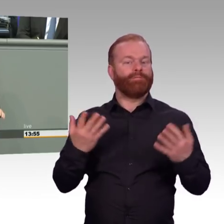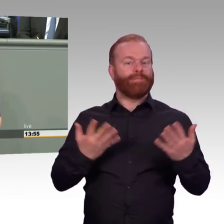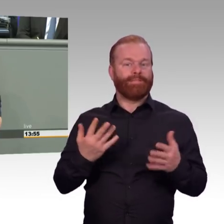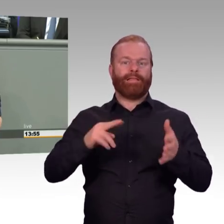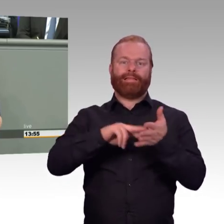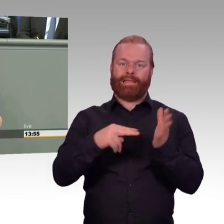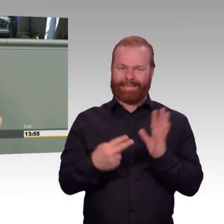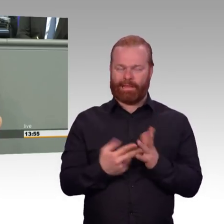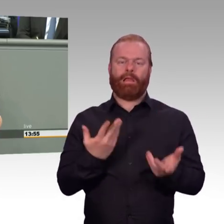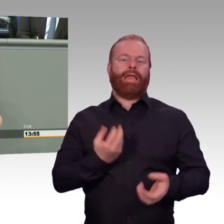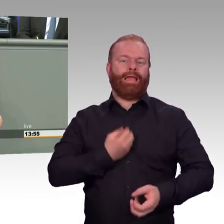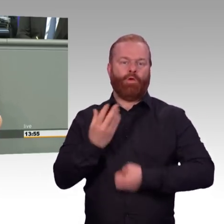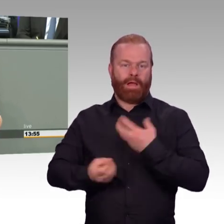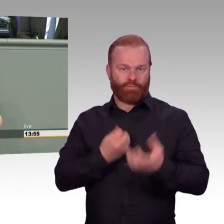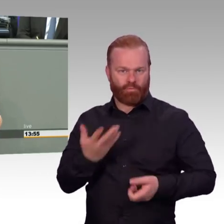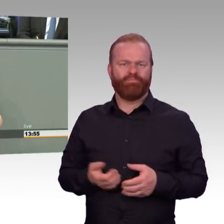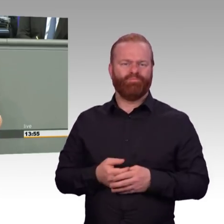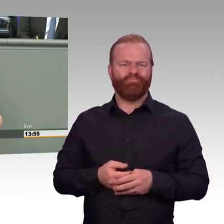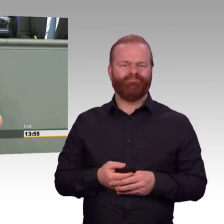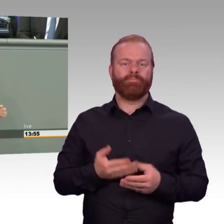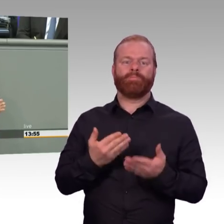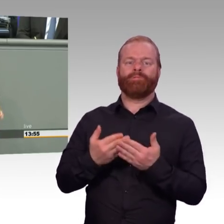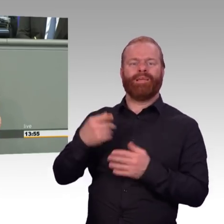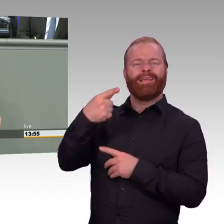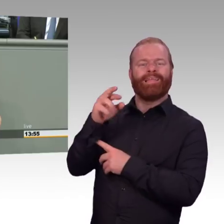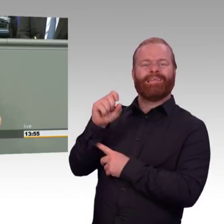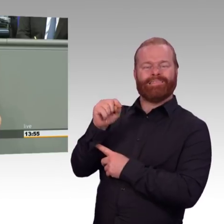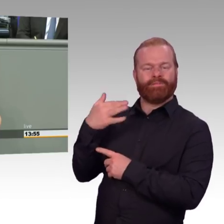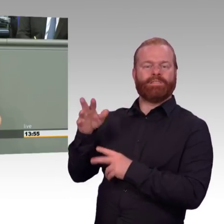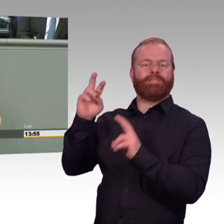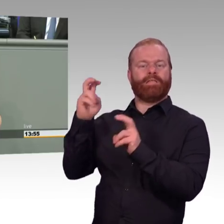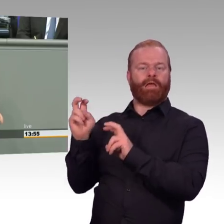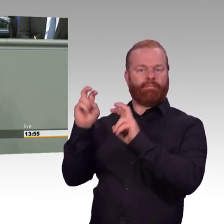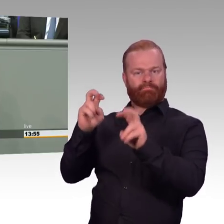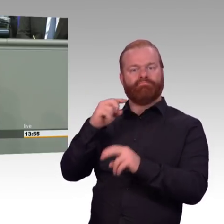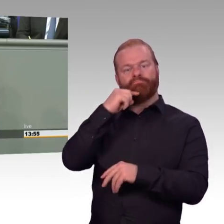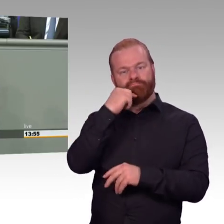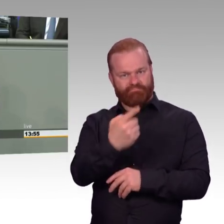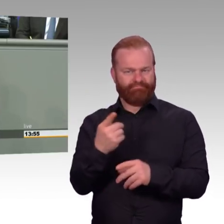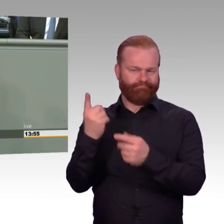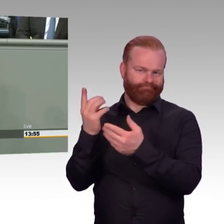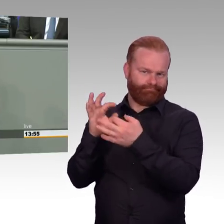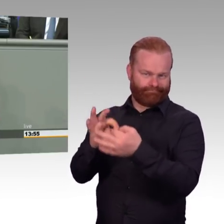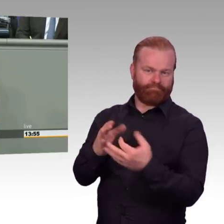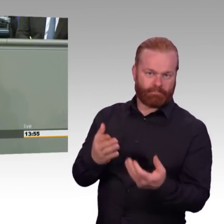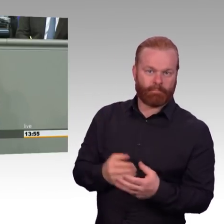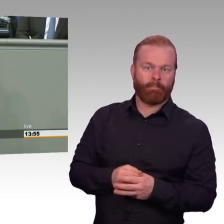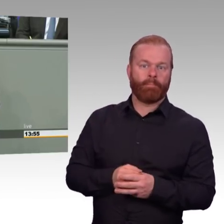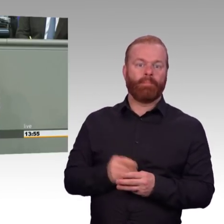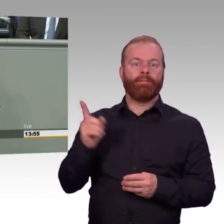hat uns am Leben gehalten und das wird uns auch am Leben halten. Und gleichzeitig müssen wir natürlich auch Sorge für unseren Planeten, für unsere Erde tragen.